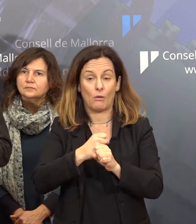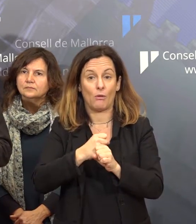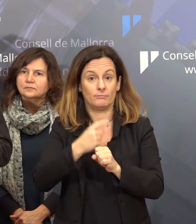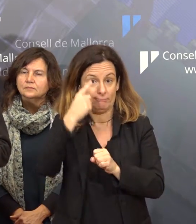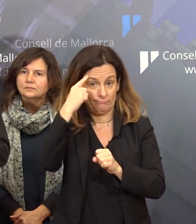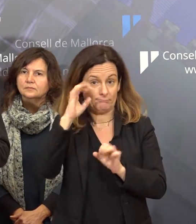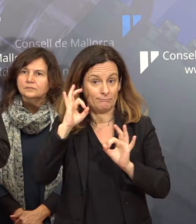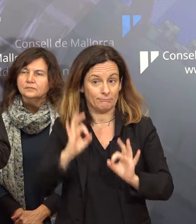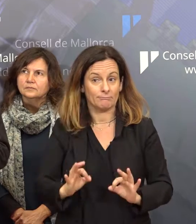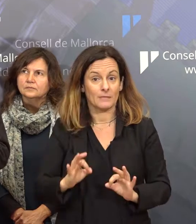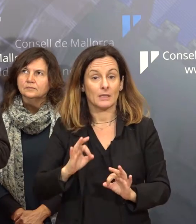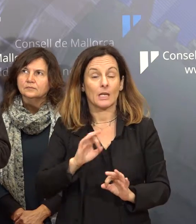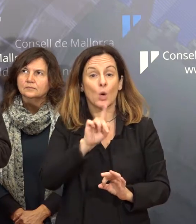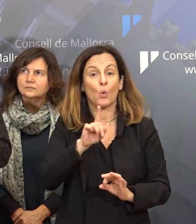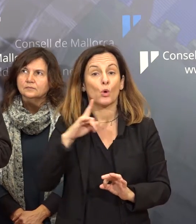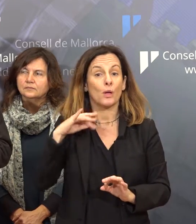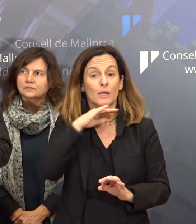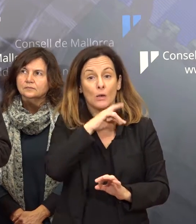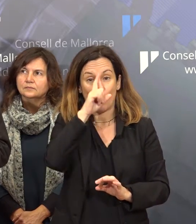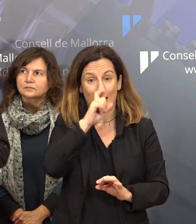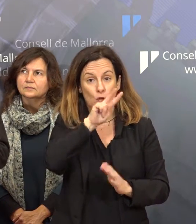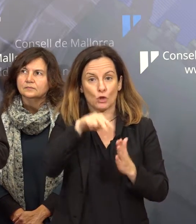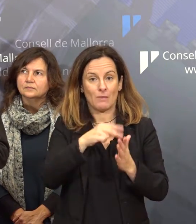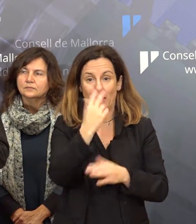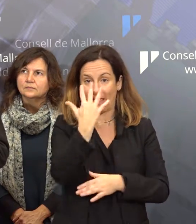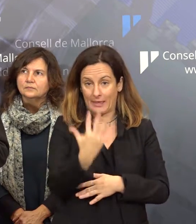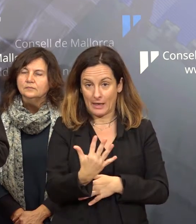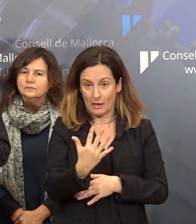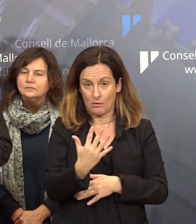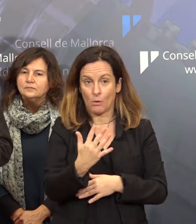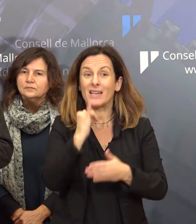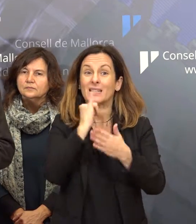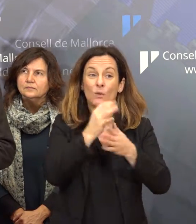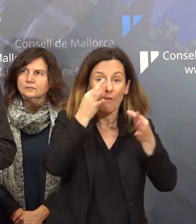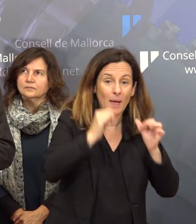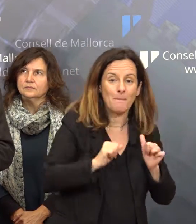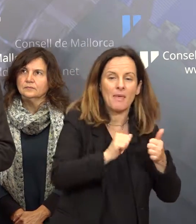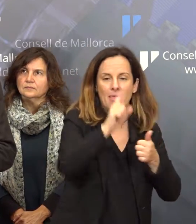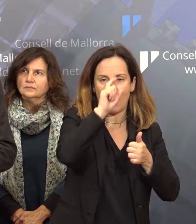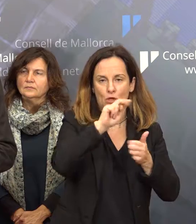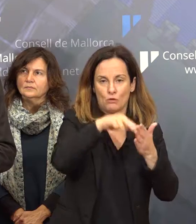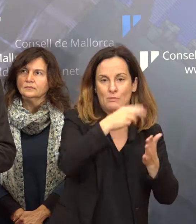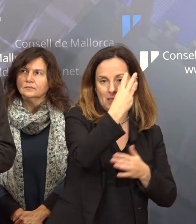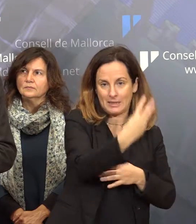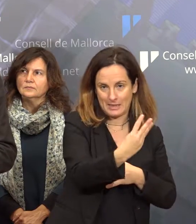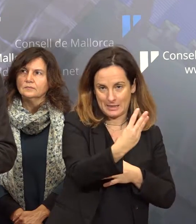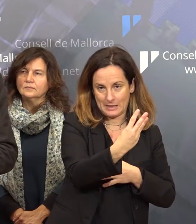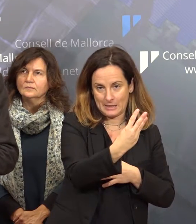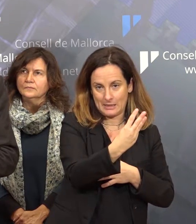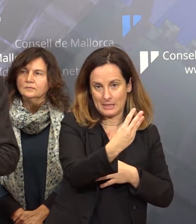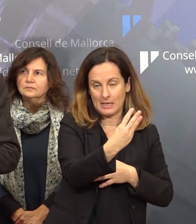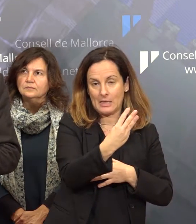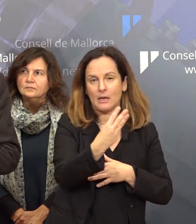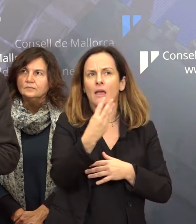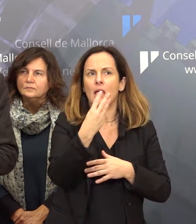de des de 1 de gener de 2005 s'institut des de l'any 2003 per tant ja hi havia hagut un plat d